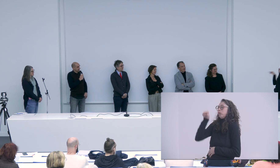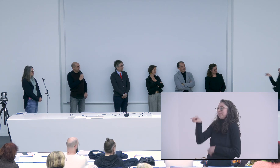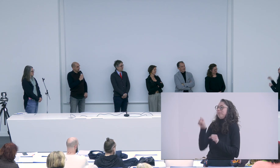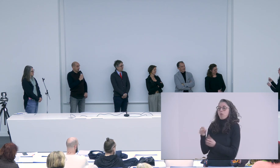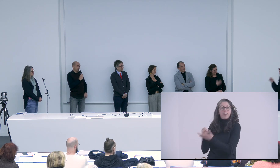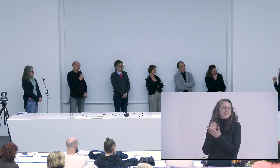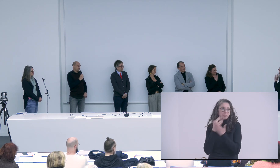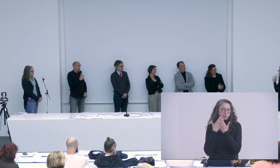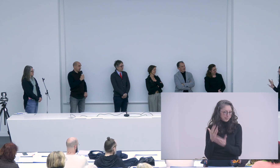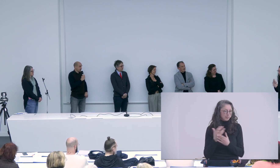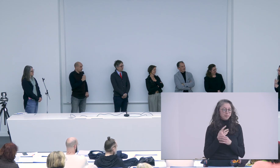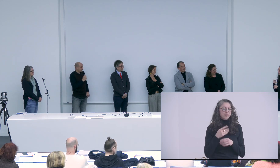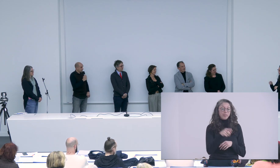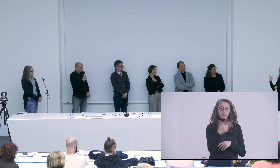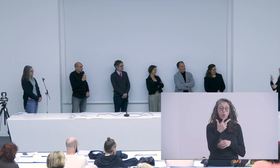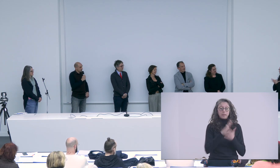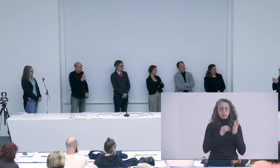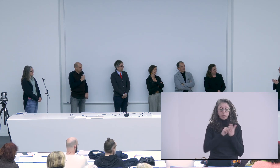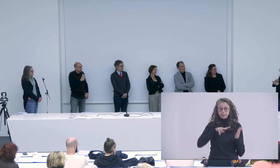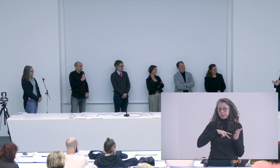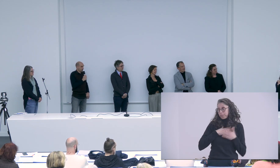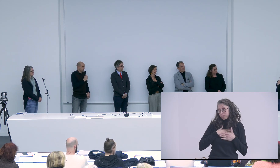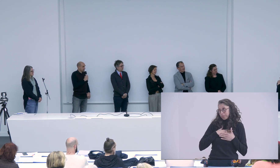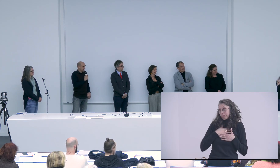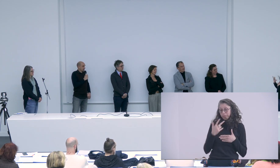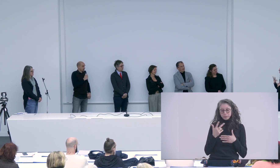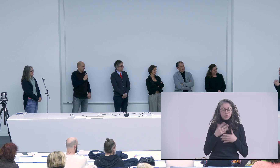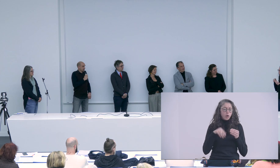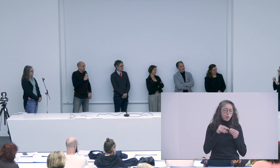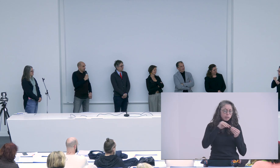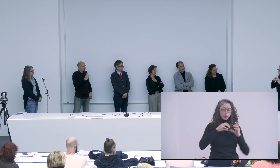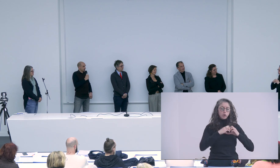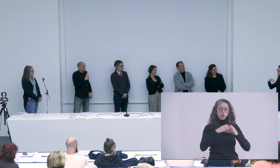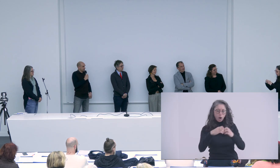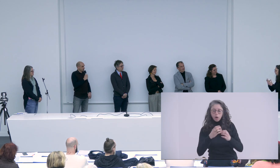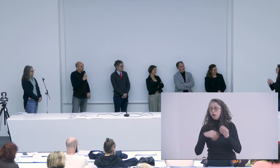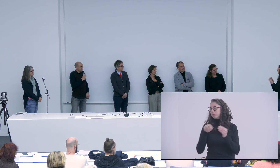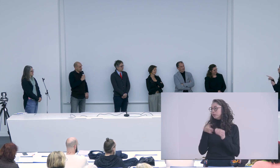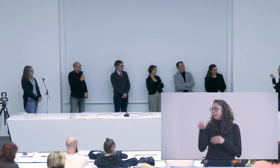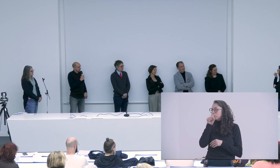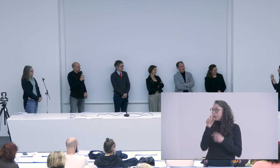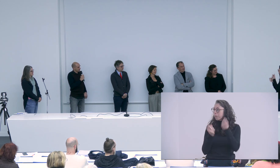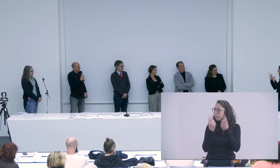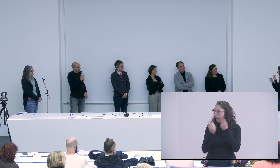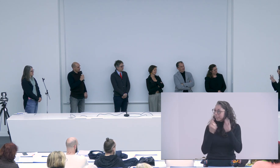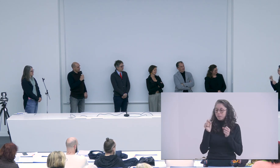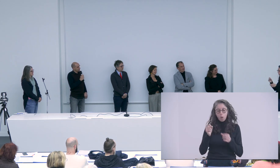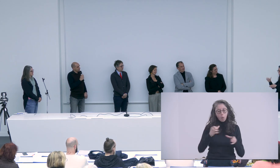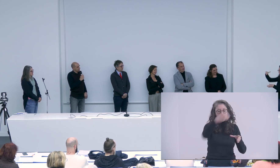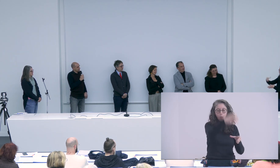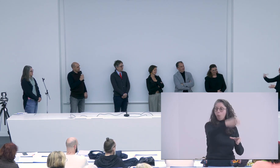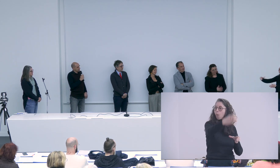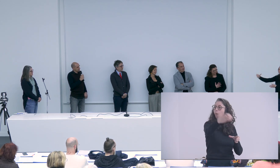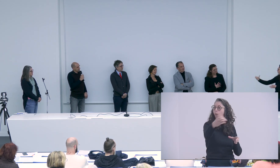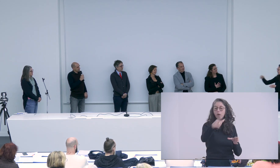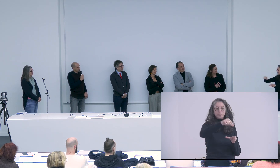et c'est vrai qu'il n avait personne qui pouvait vraiment m'aider dans ces moments là à part toi donc vraiment la symbolique est très importante cette symbole du 3 et